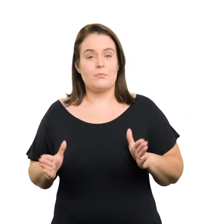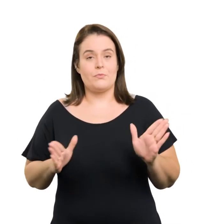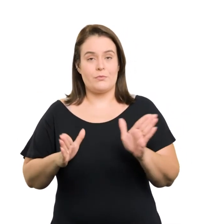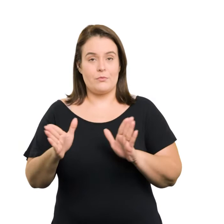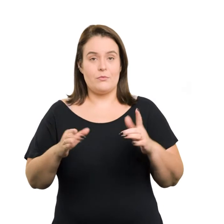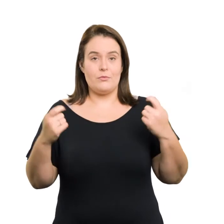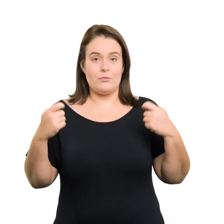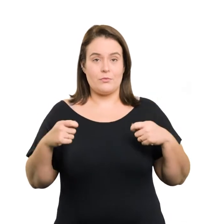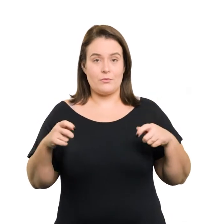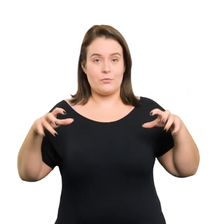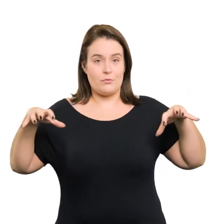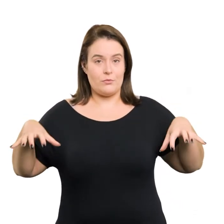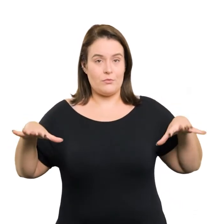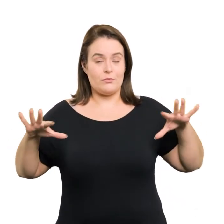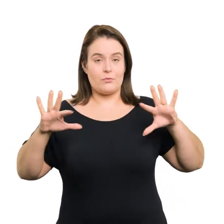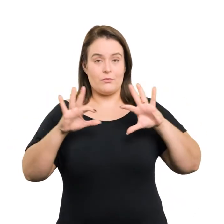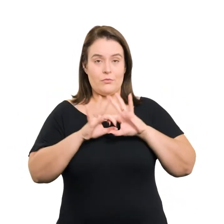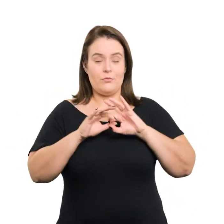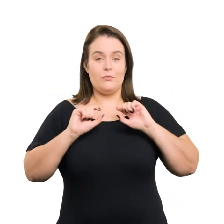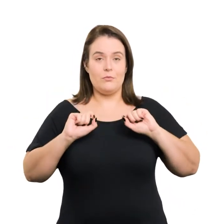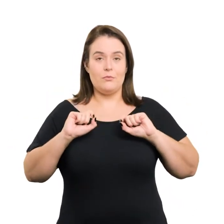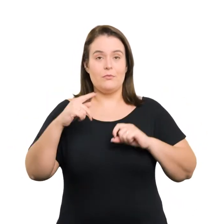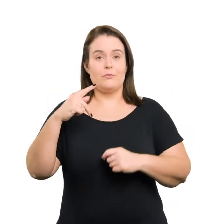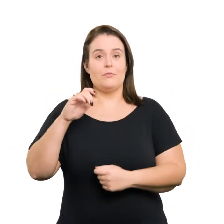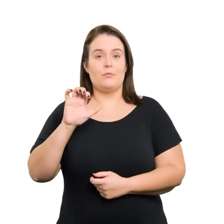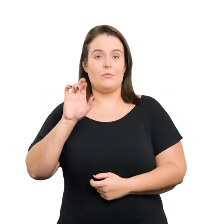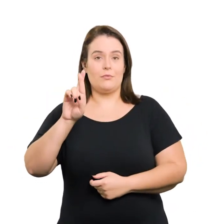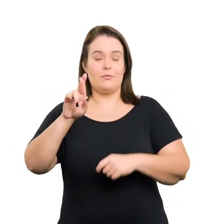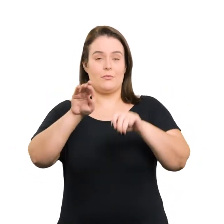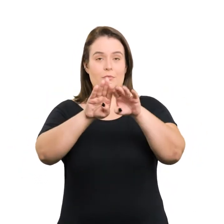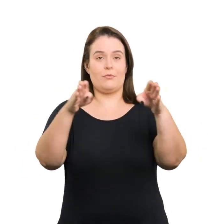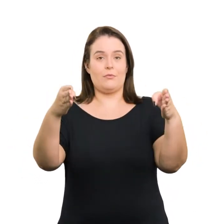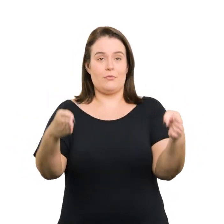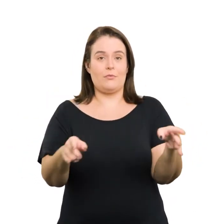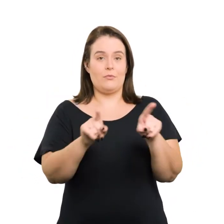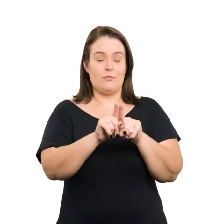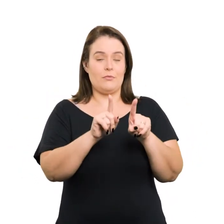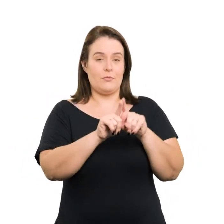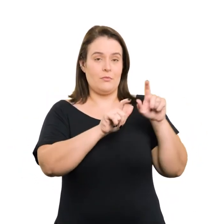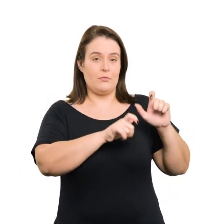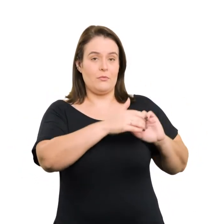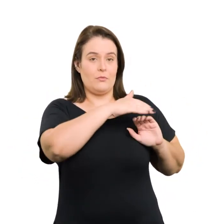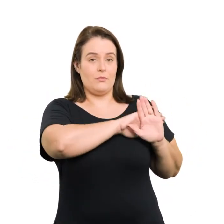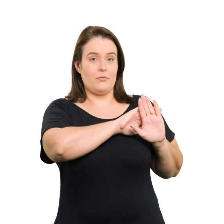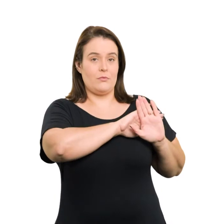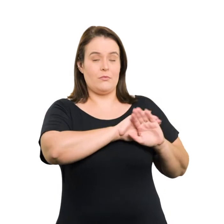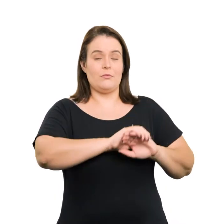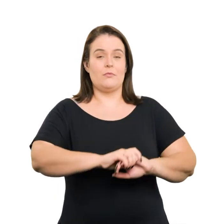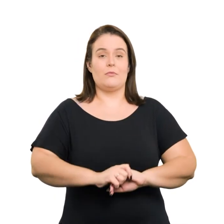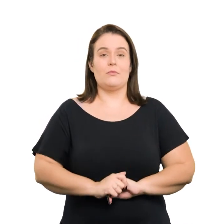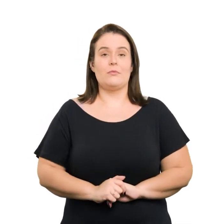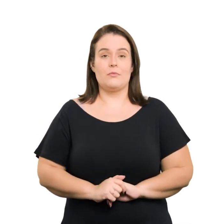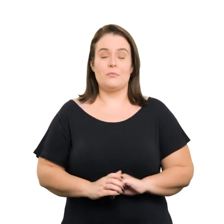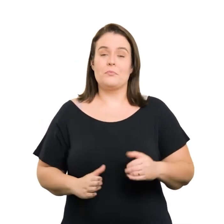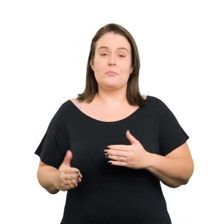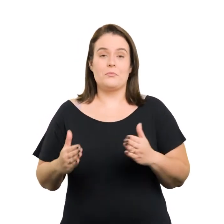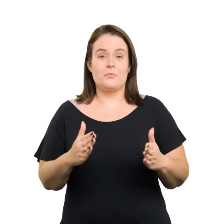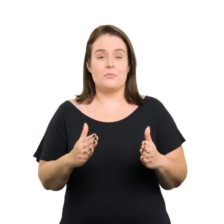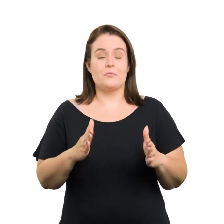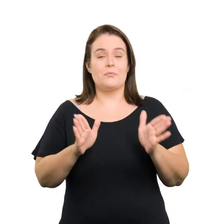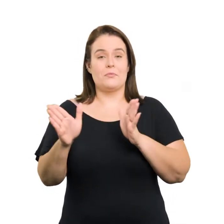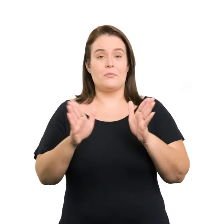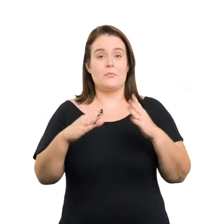acessível Deve interligar os espaços para PCR Ao palco e aos bastidores A rota